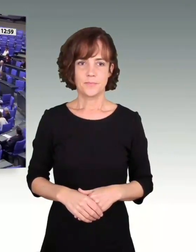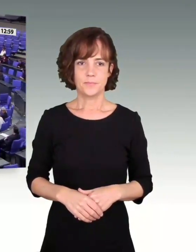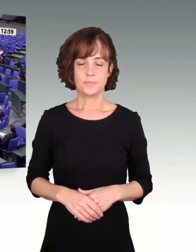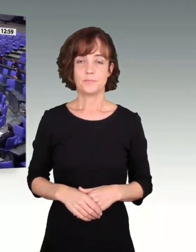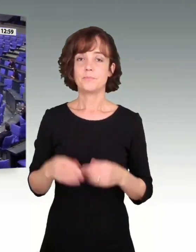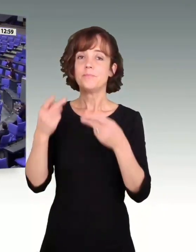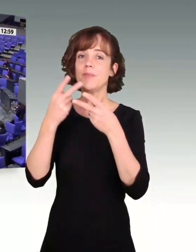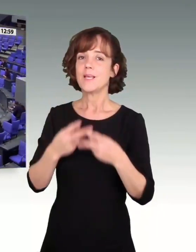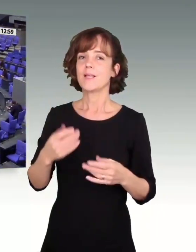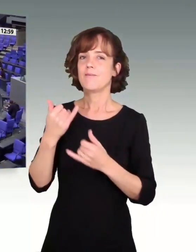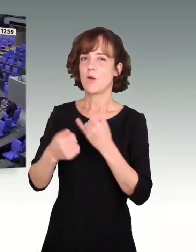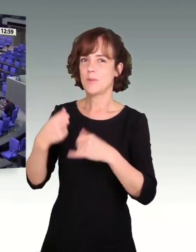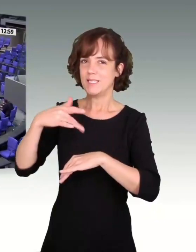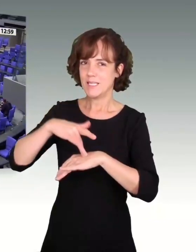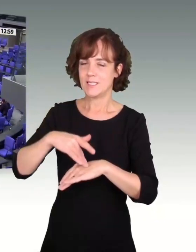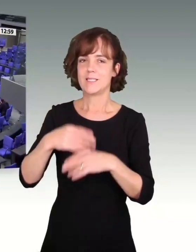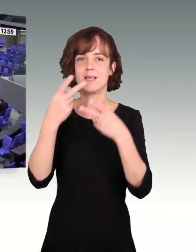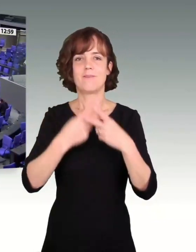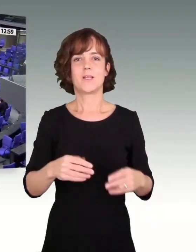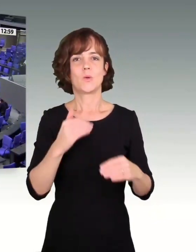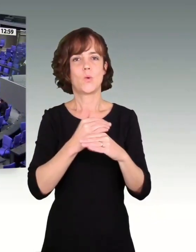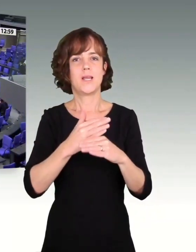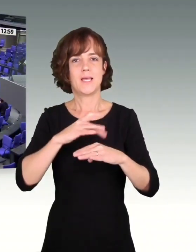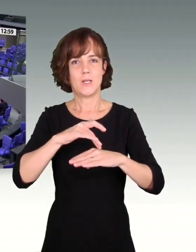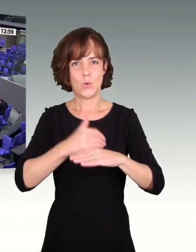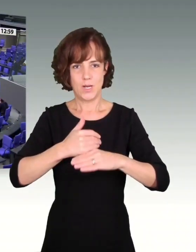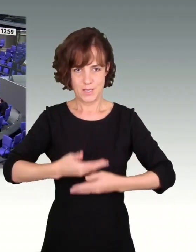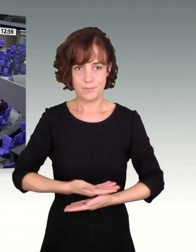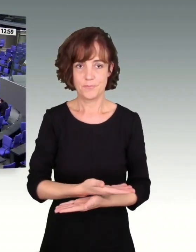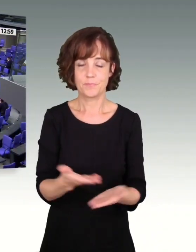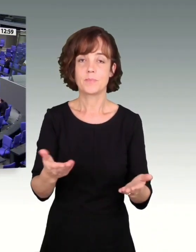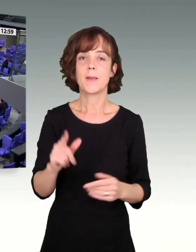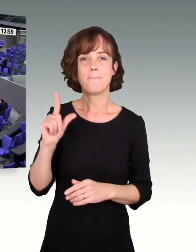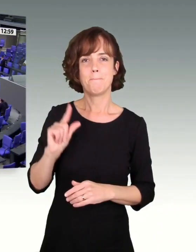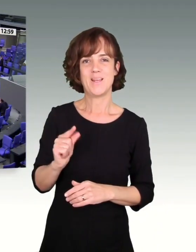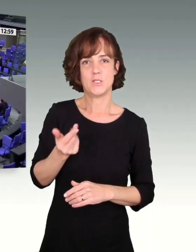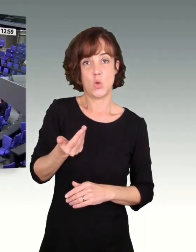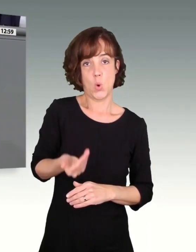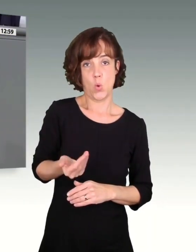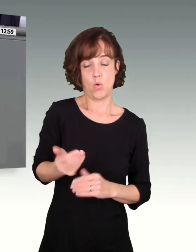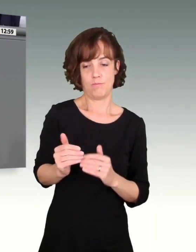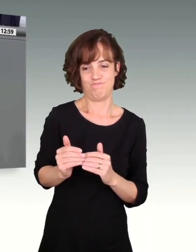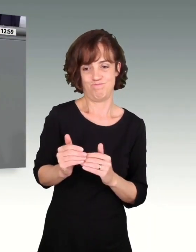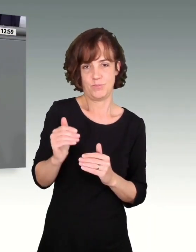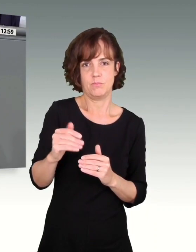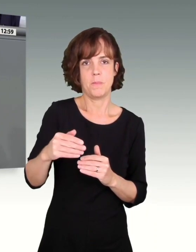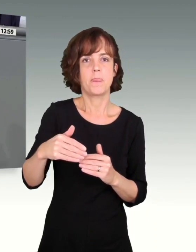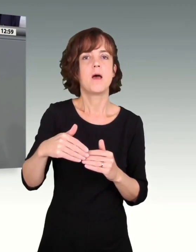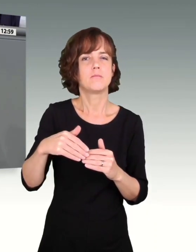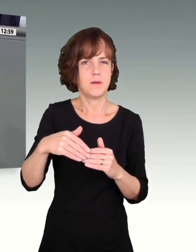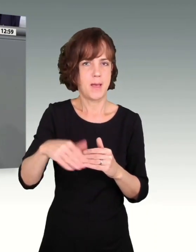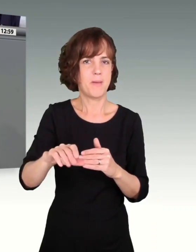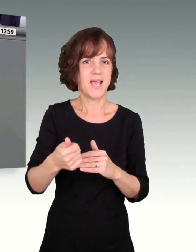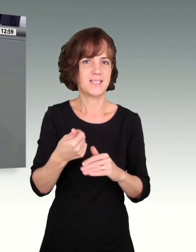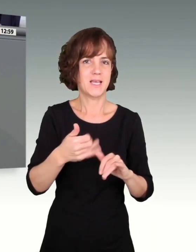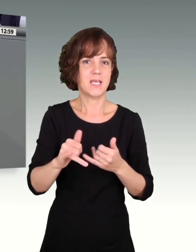Sehr geehrte Frau Präsidentin! Sehr verehrte Kolleginnen und Kollegen! Der Mindestlohn steigt zum 1. Januar gerade mal